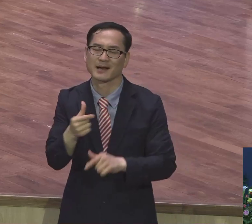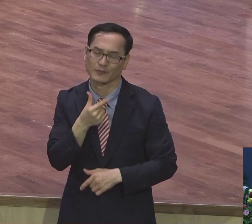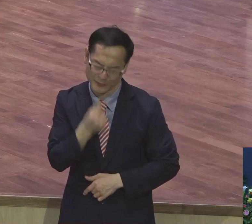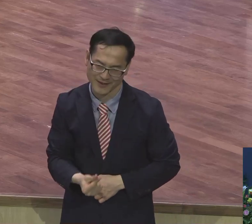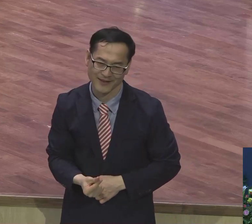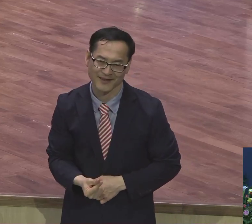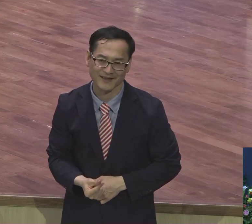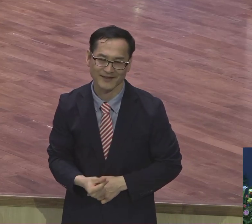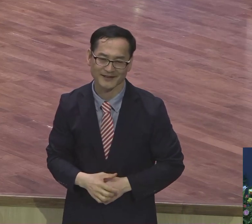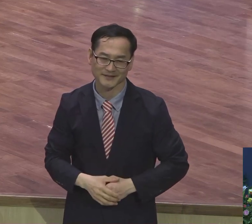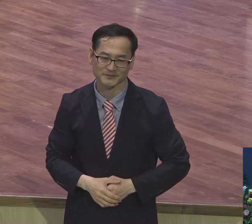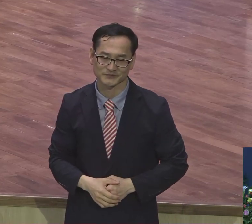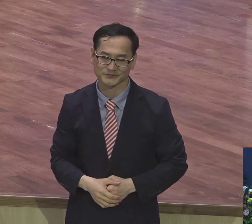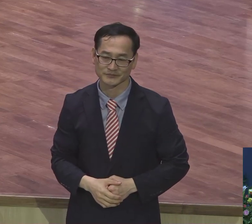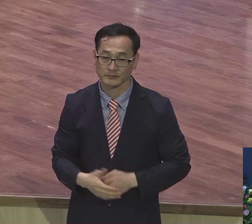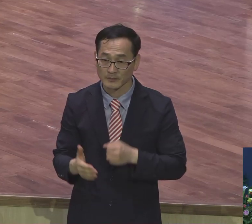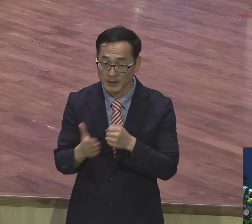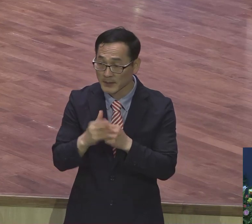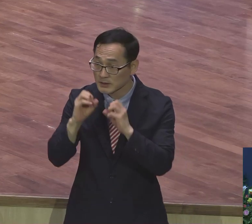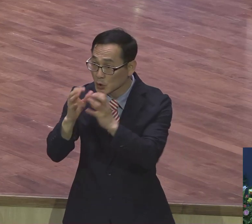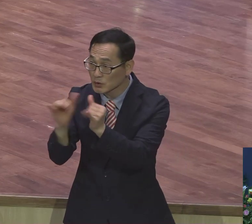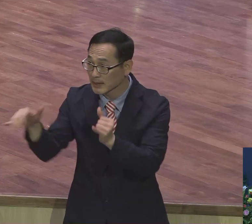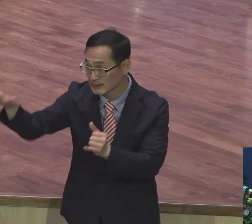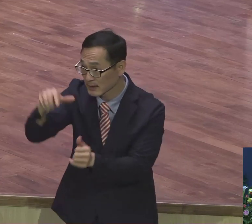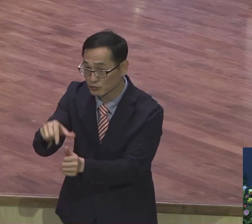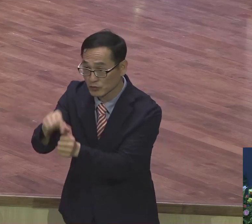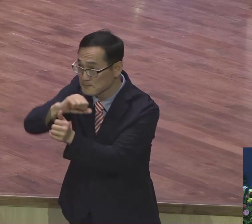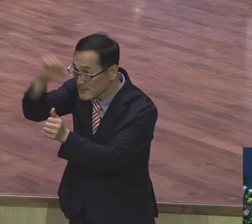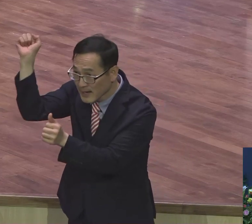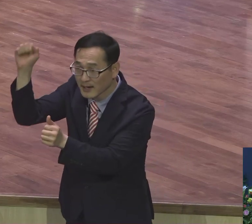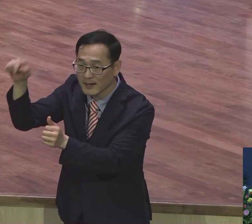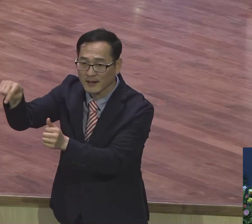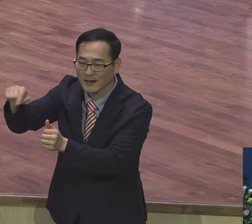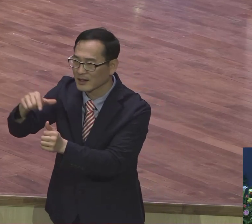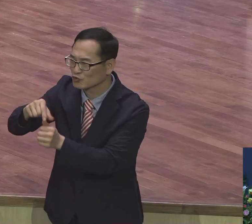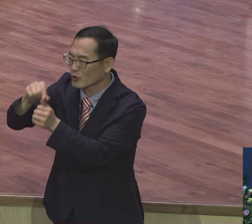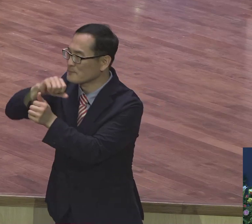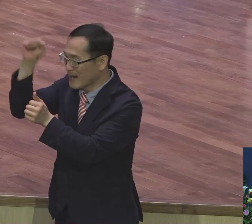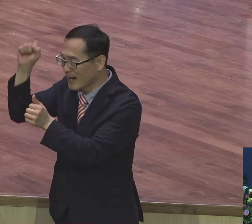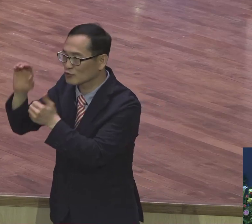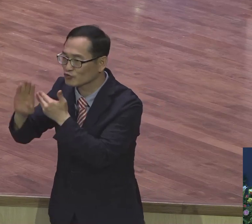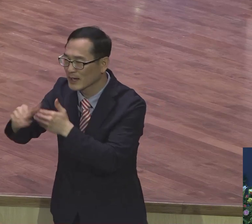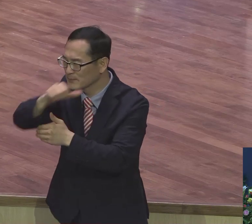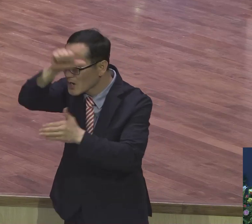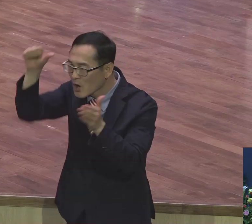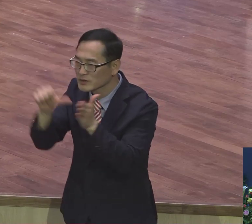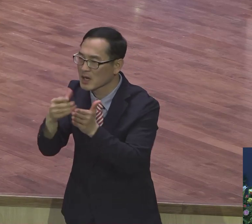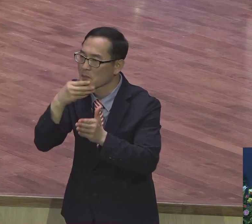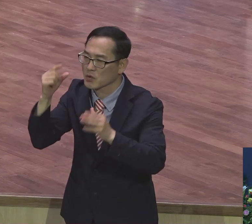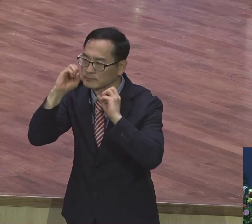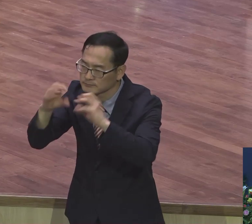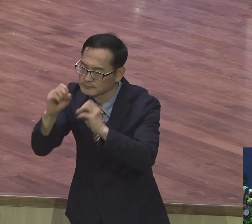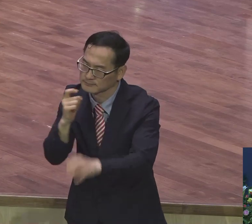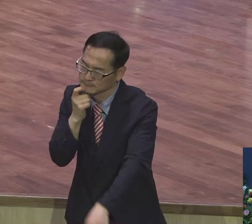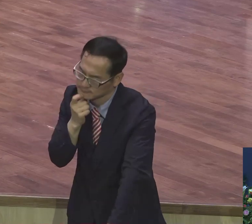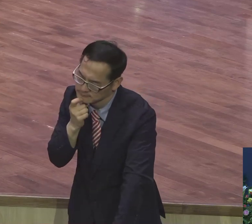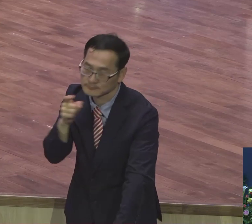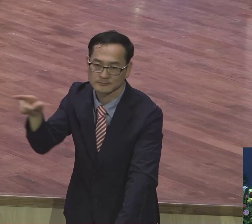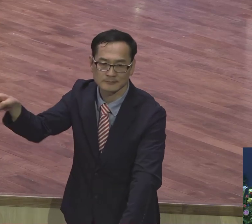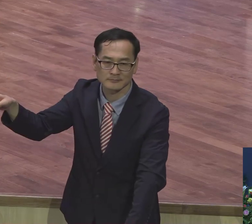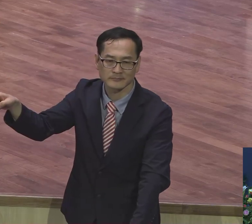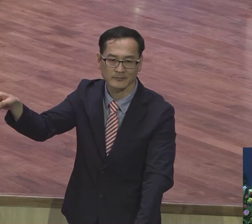그래서 우리 성교사님들이 구원받고 성교지에 가서 생을 글고 일생을 들여서 저 복음 전하잖아요.